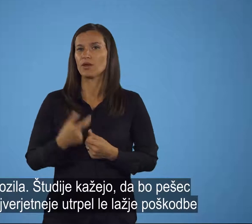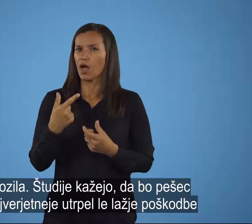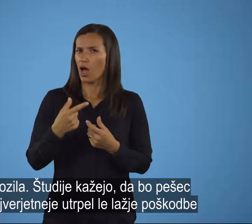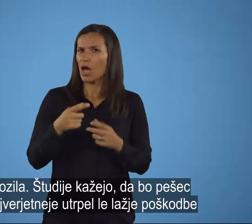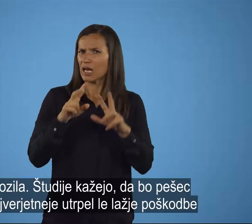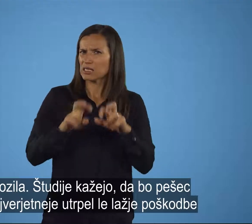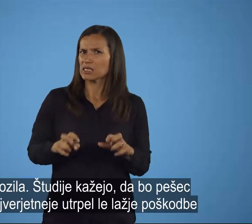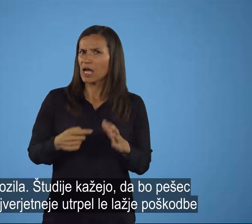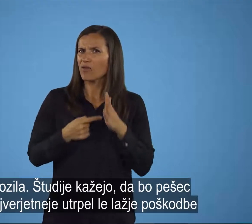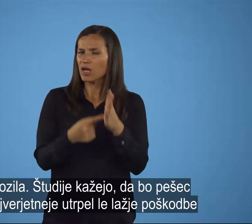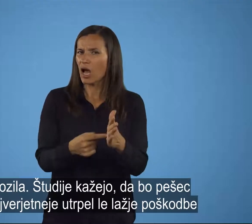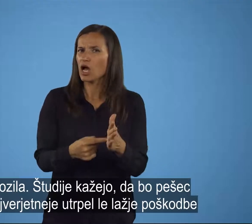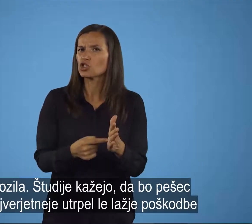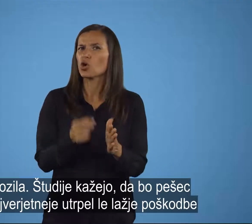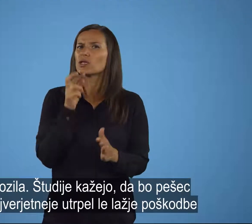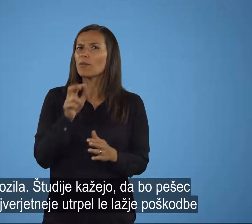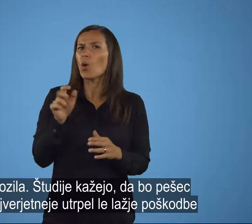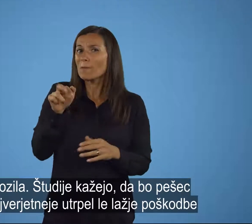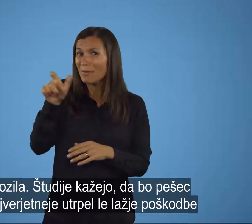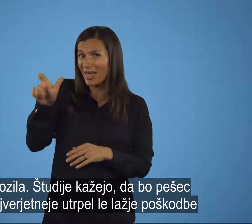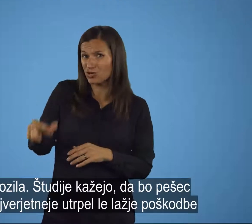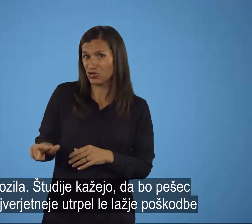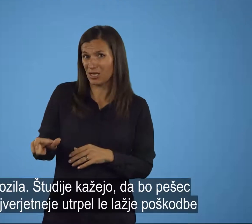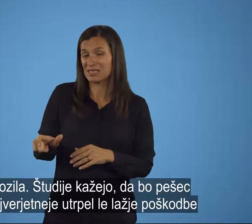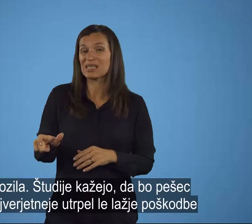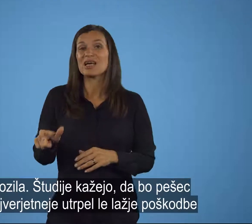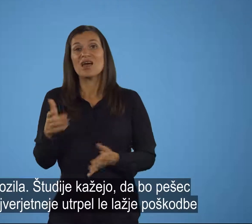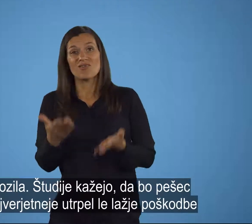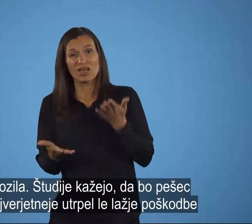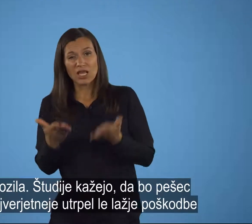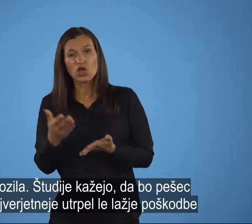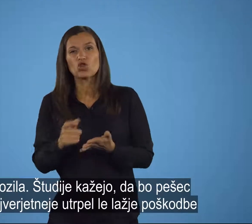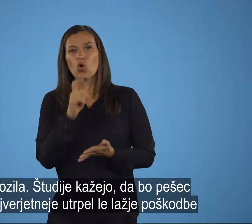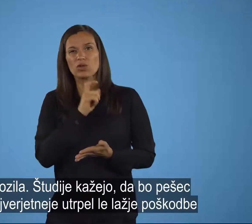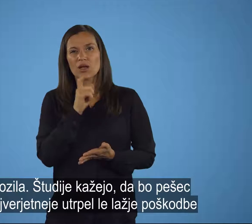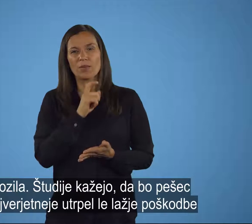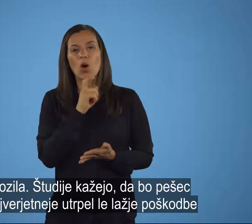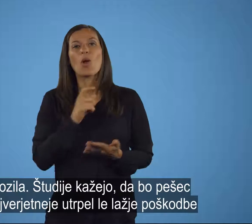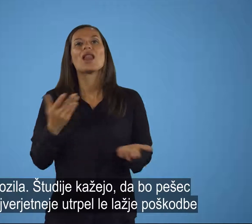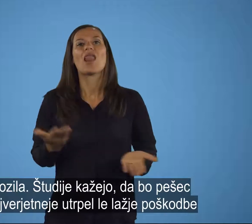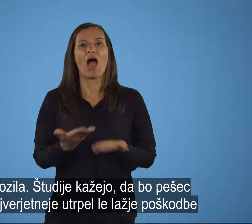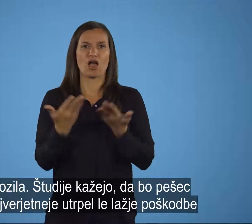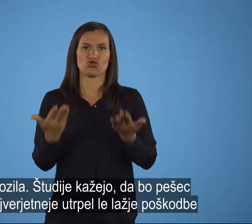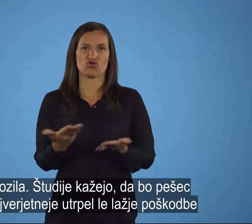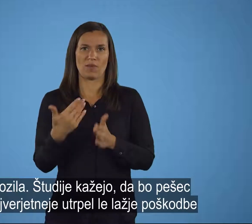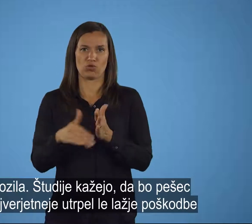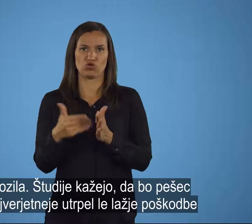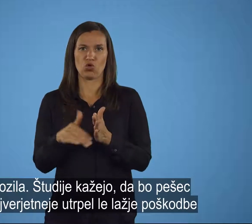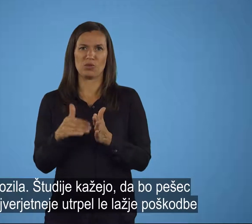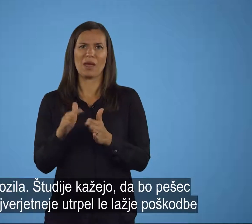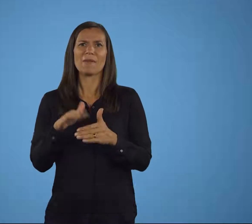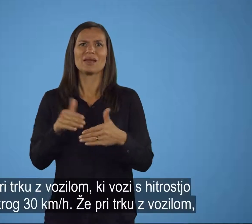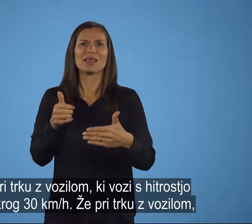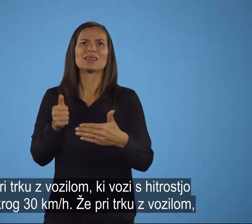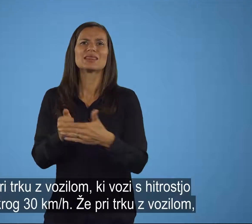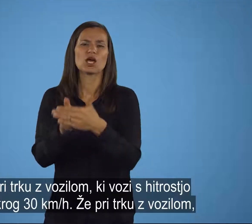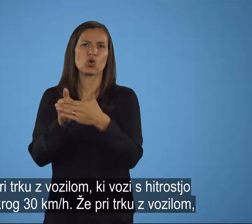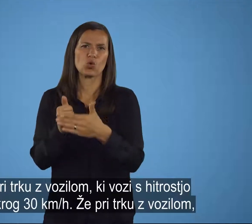Študije kažejo, da bo pešec najverjetnejjo utrpel le lažje poškodbe pri trku z vozilom, ki vozi s hitrostjo okrog 30